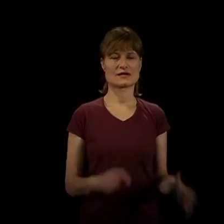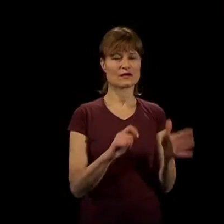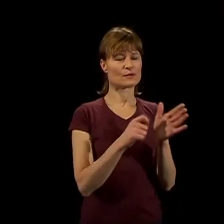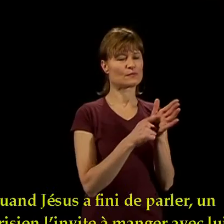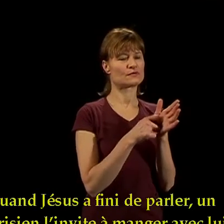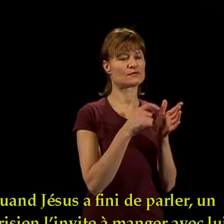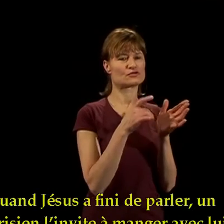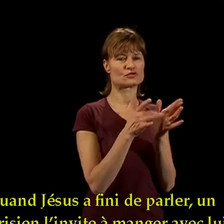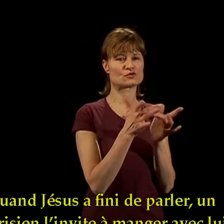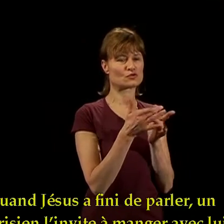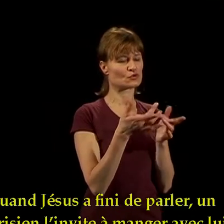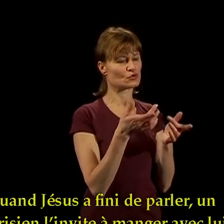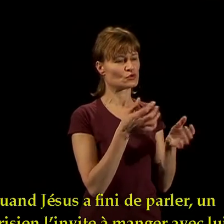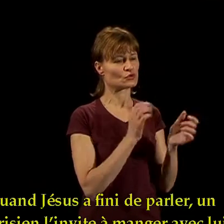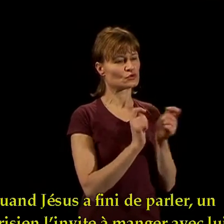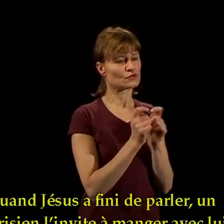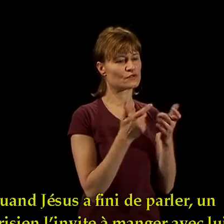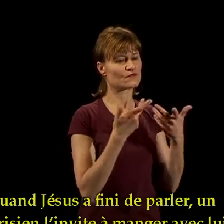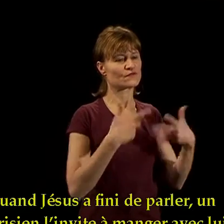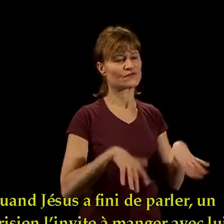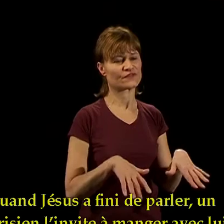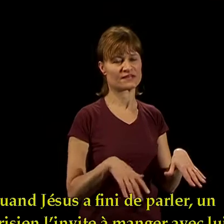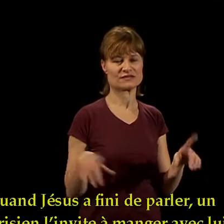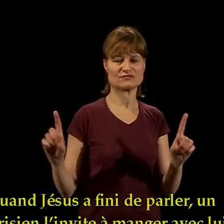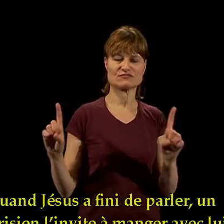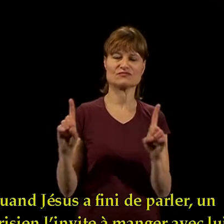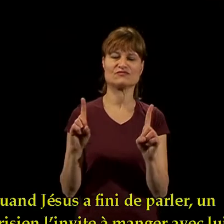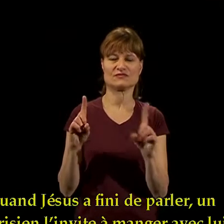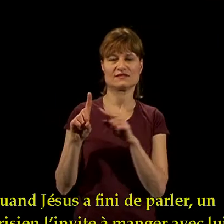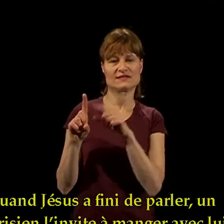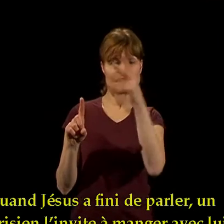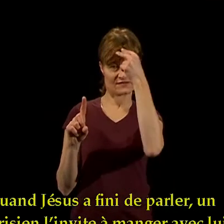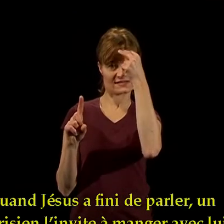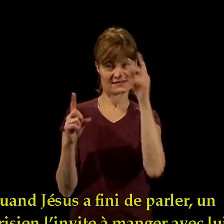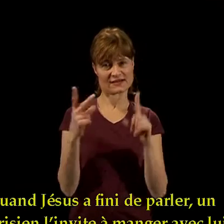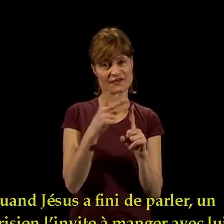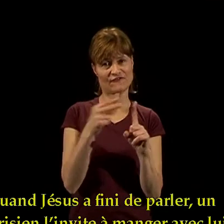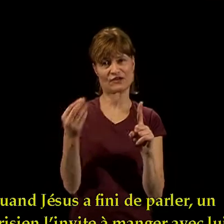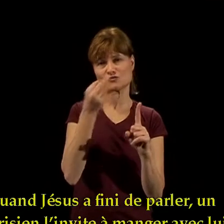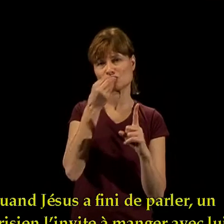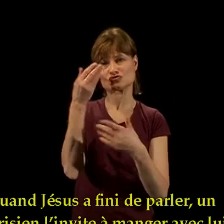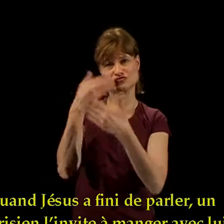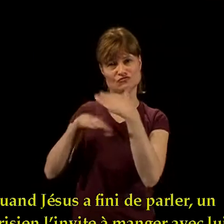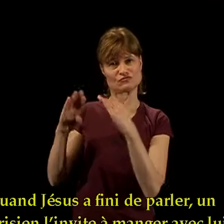Quand Jésus a fini de parler, un pharisien l'invite à manger avec lui.